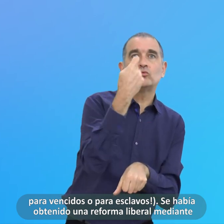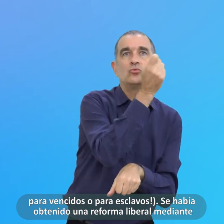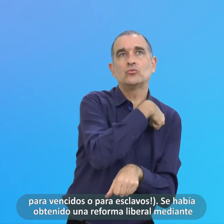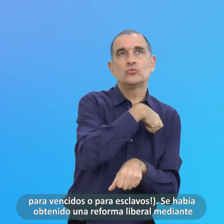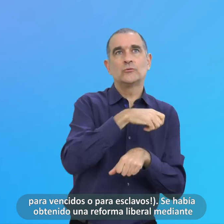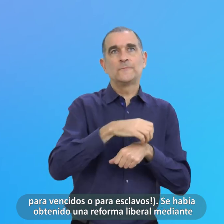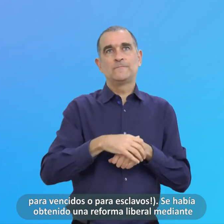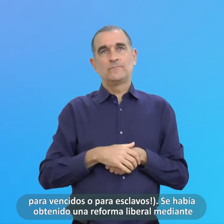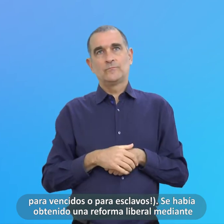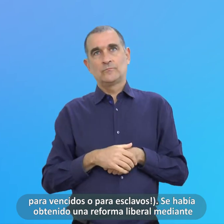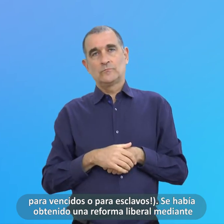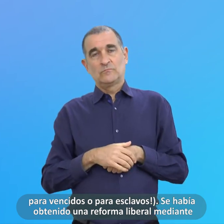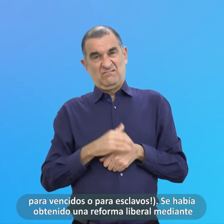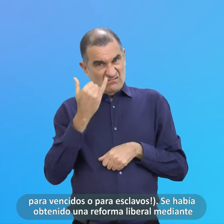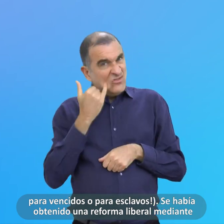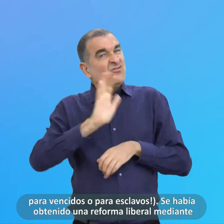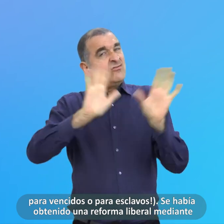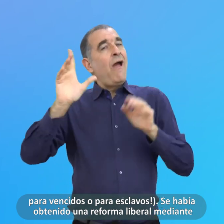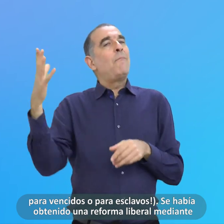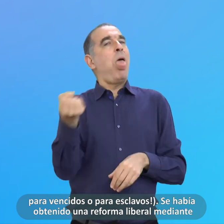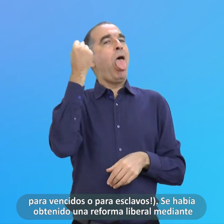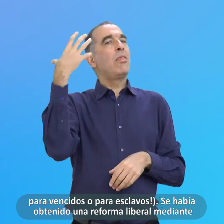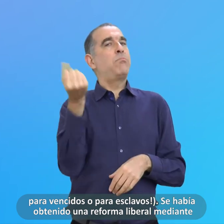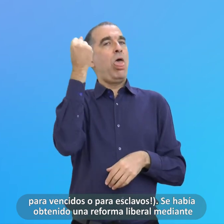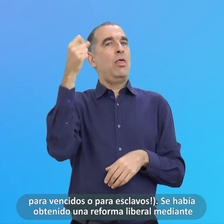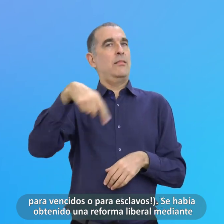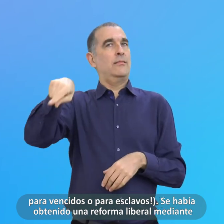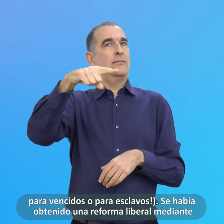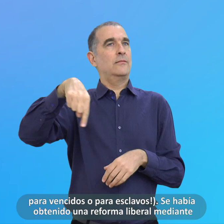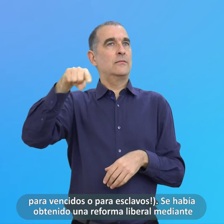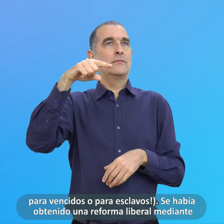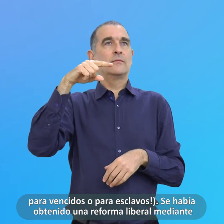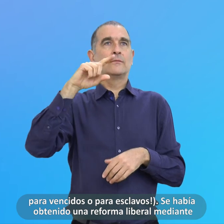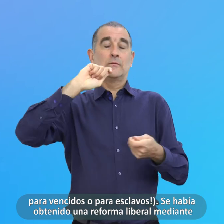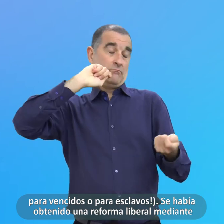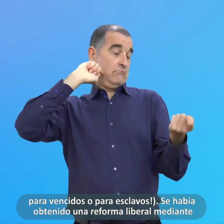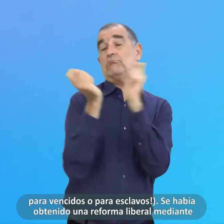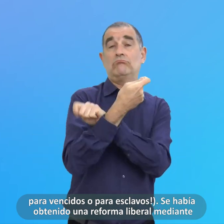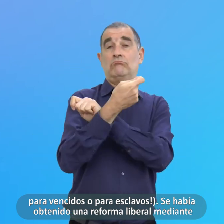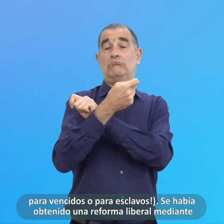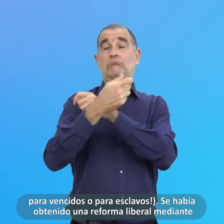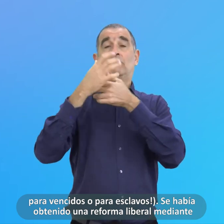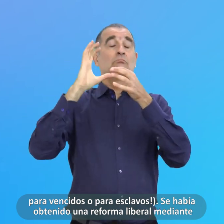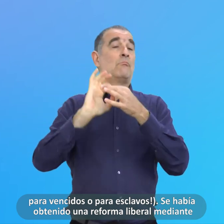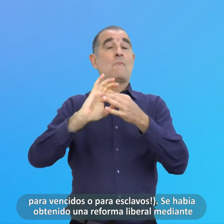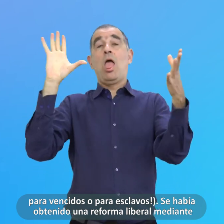Se Había Obtenido Una Reforma Liberal Mediante El